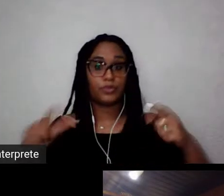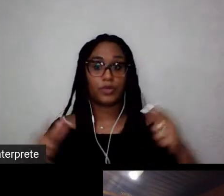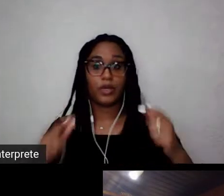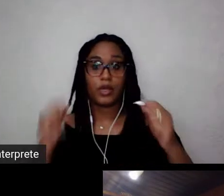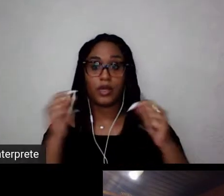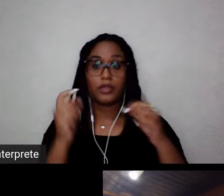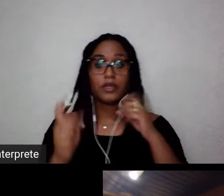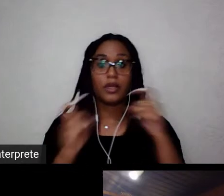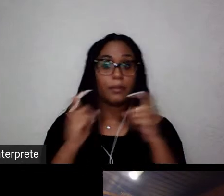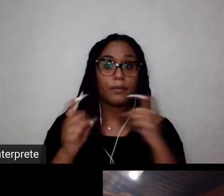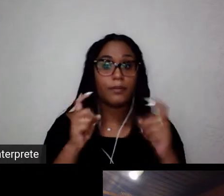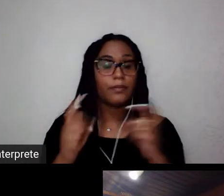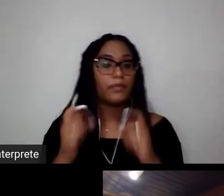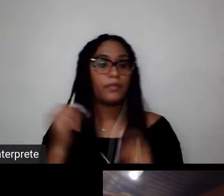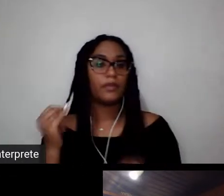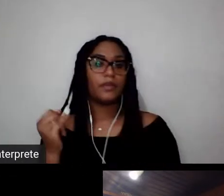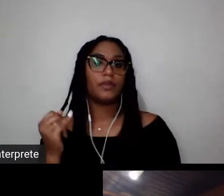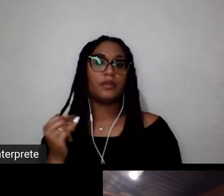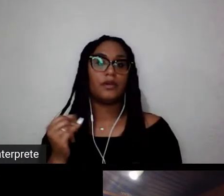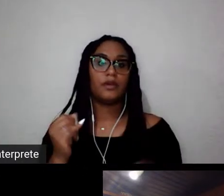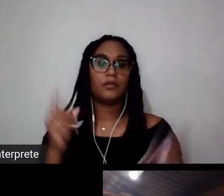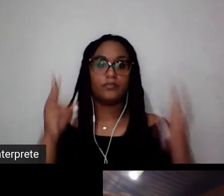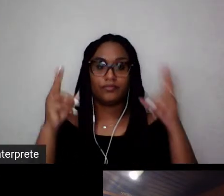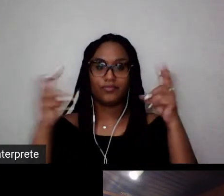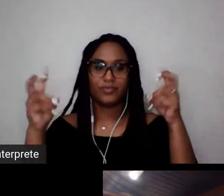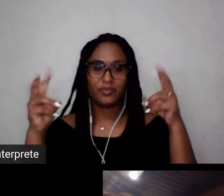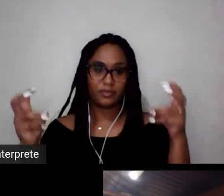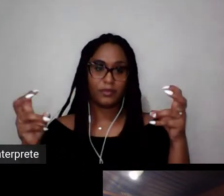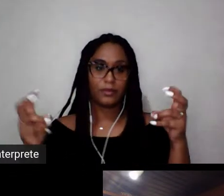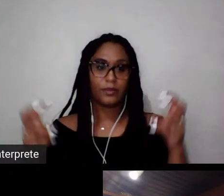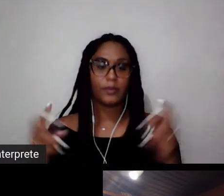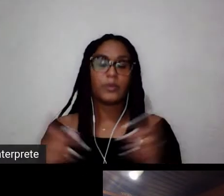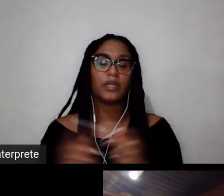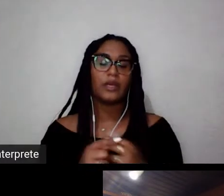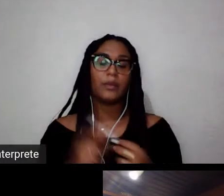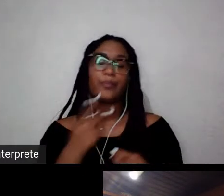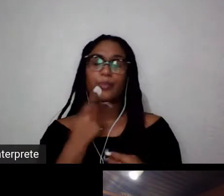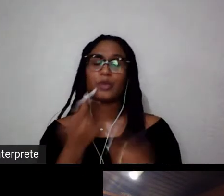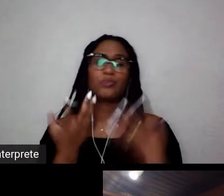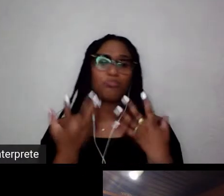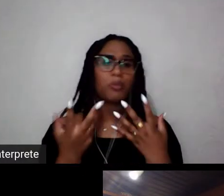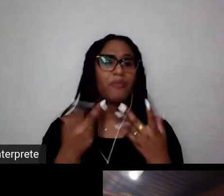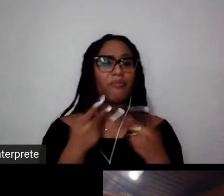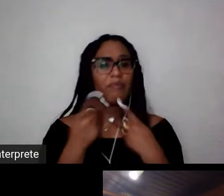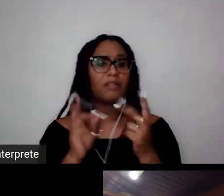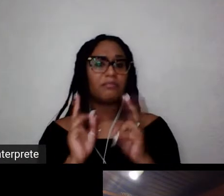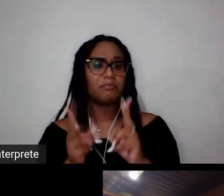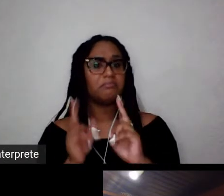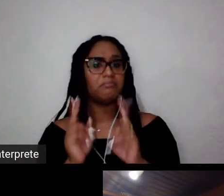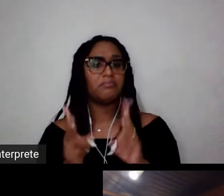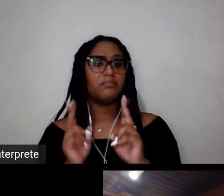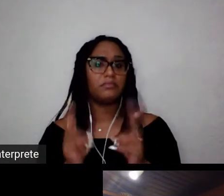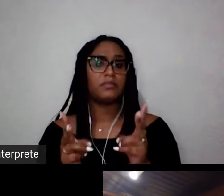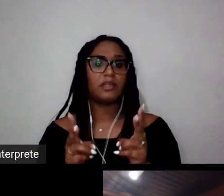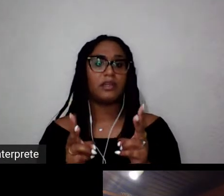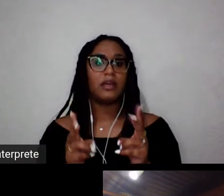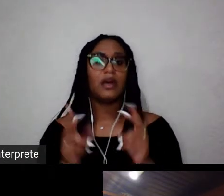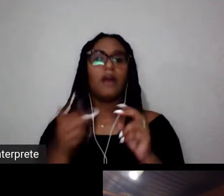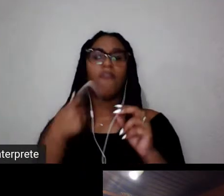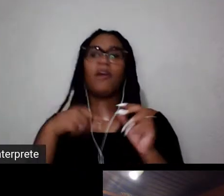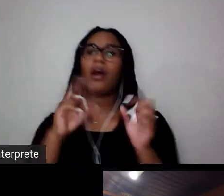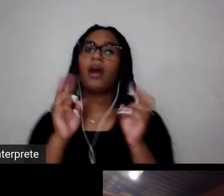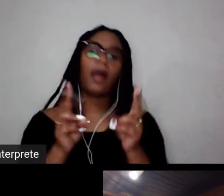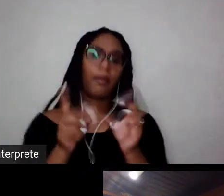sobre esse tema. Isso deixou de ser um tema para grupos pequenos